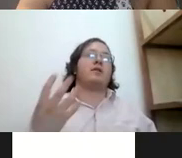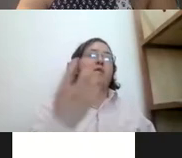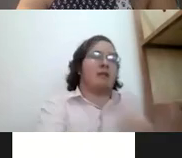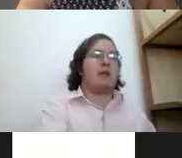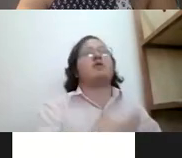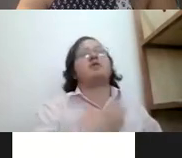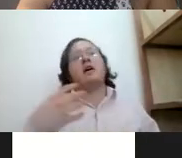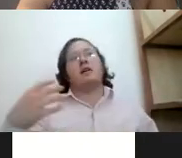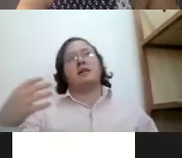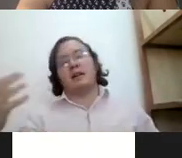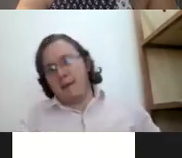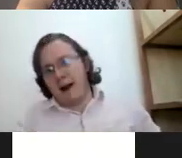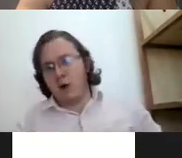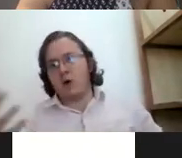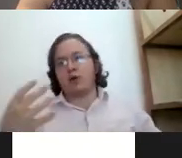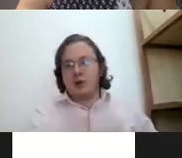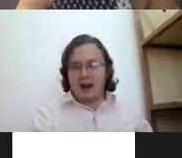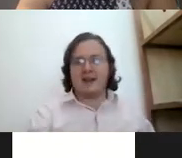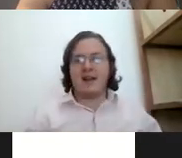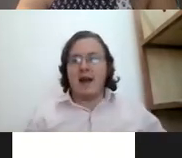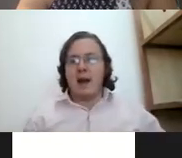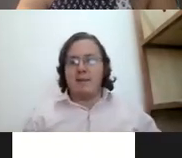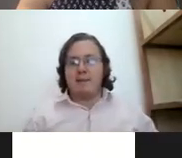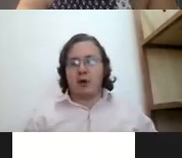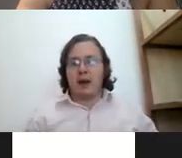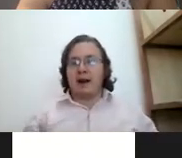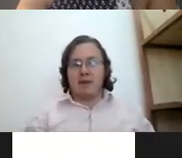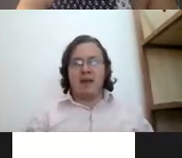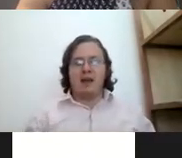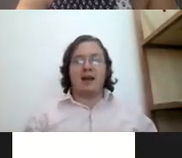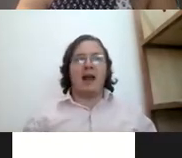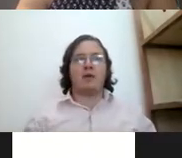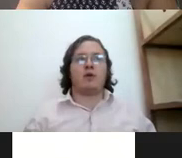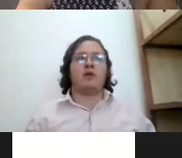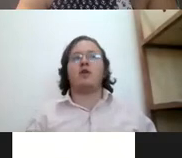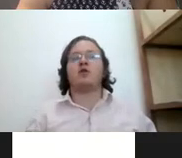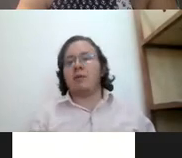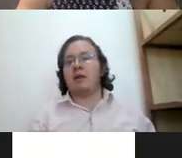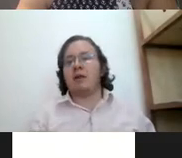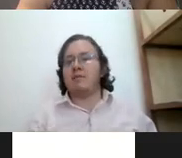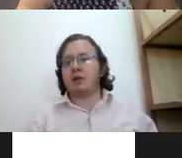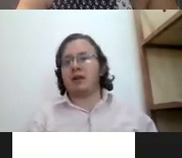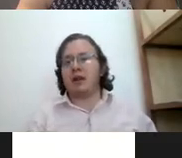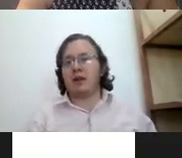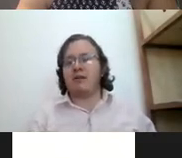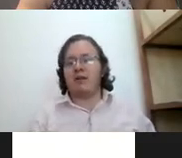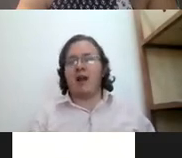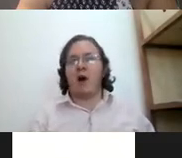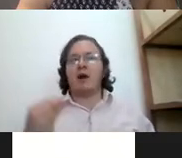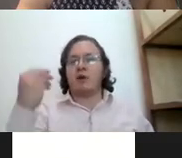educativos de trabajo sociales porque para mí la inclusión es algo sumamente importante yo les decía una inclusión